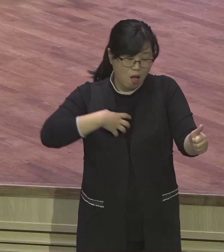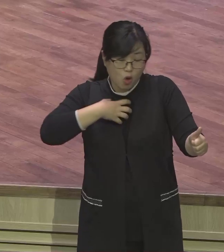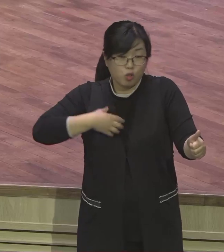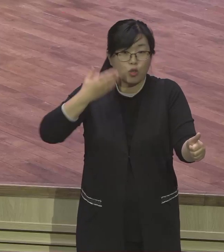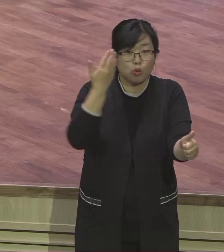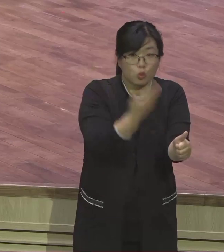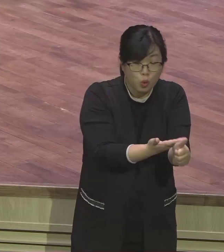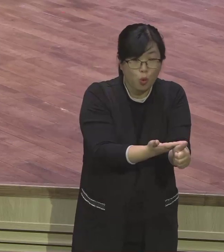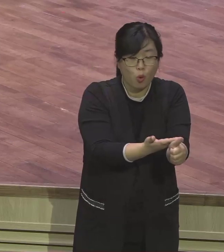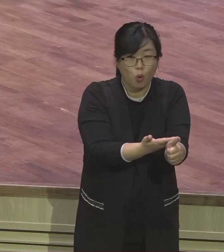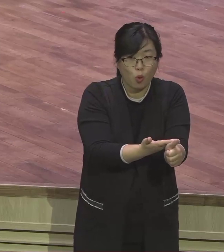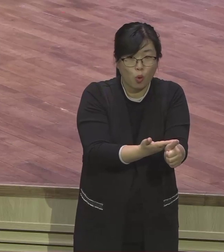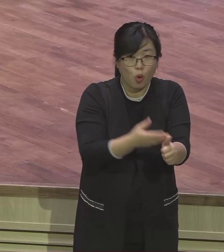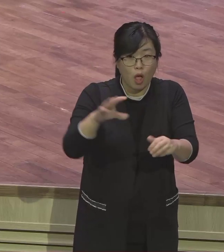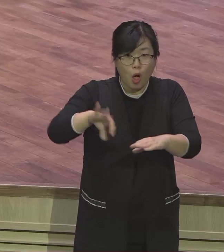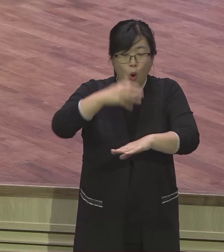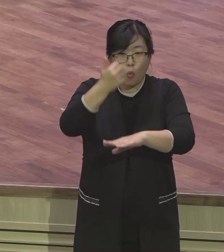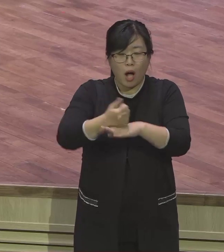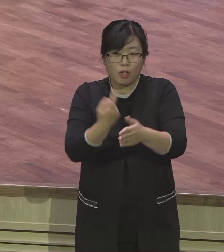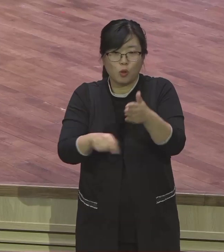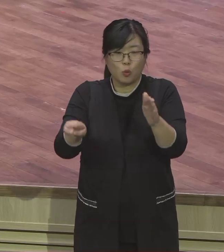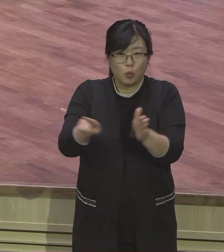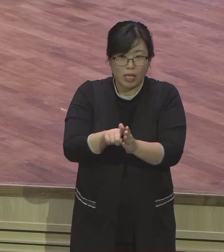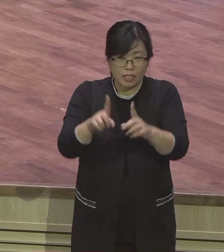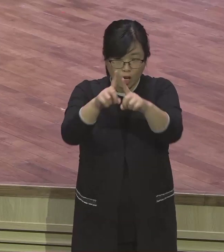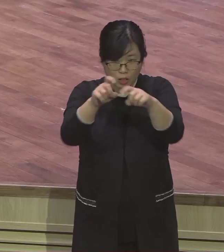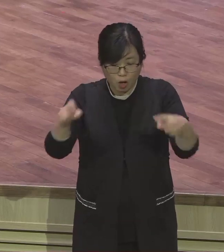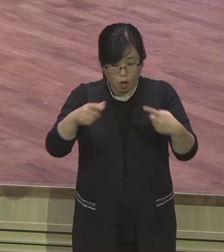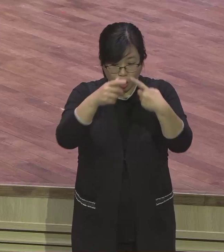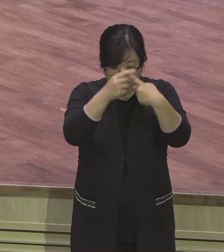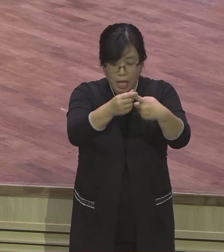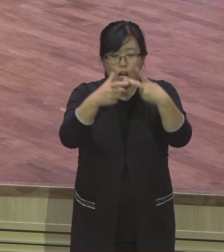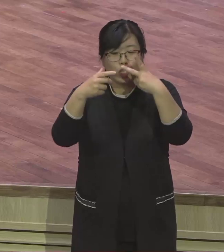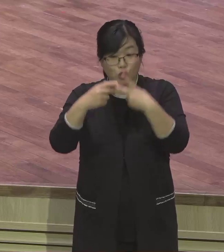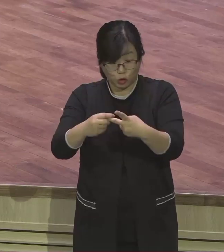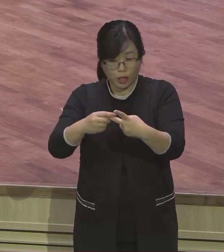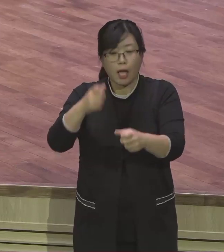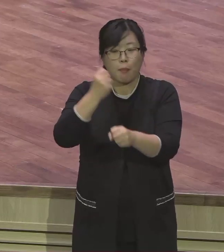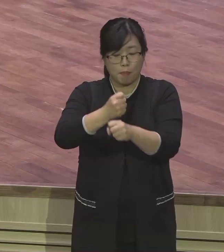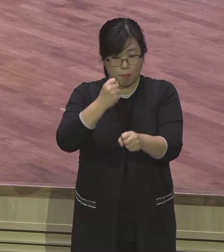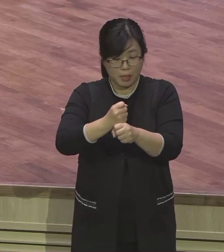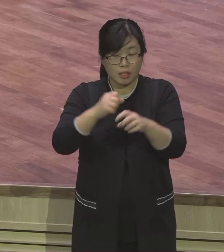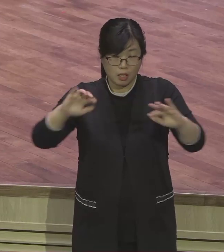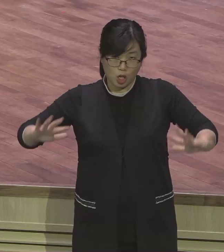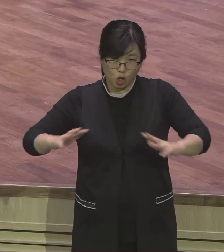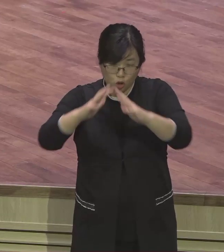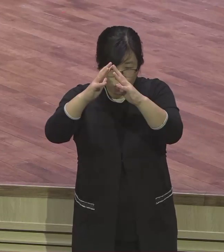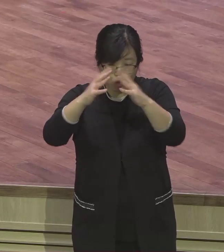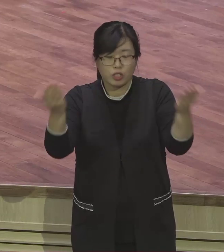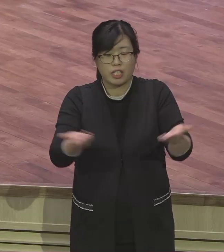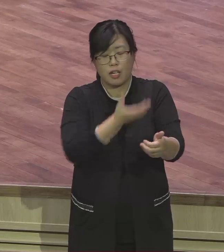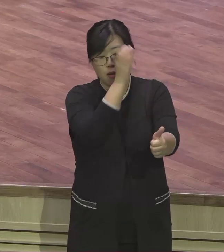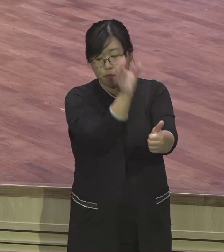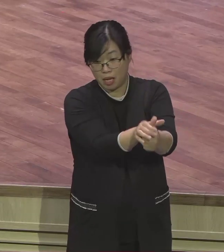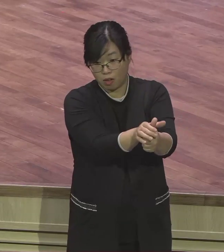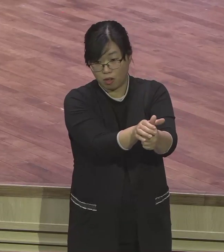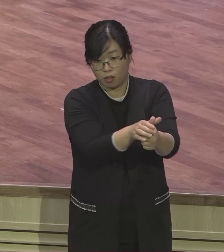람셋을 건축하게 하느라 자 이제 드디어 고난이 시작됩니다. 요셉을 알지